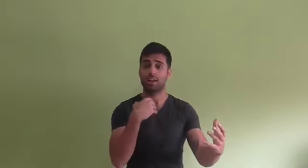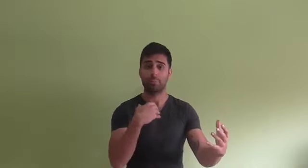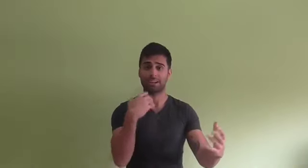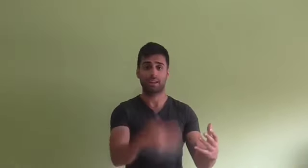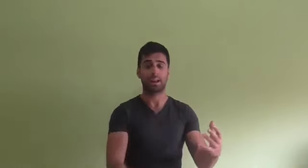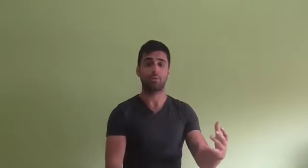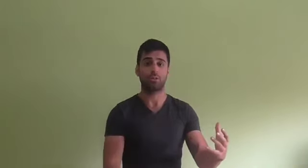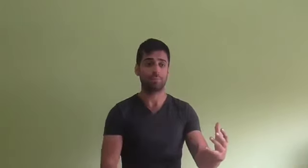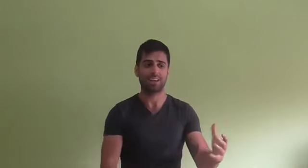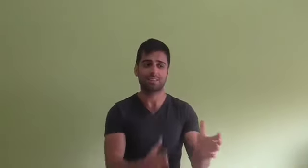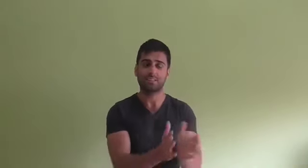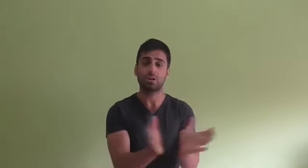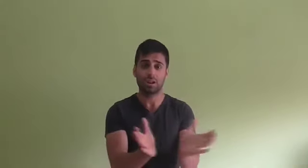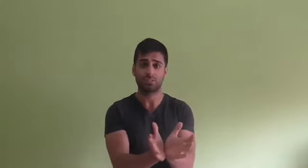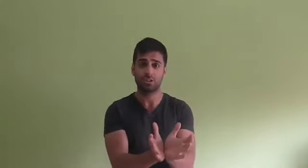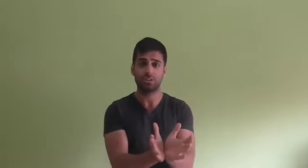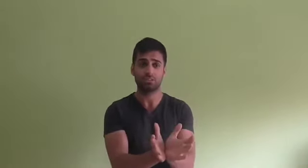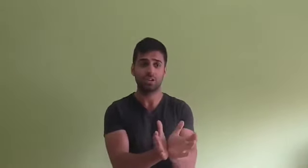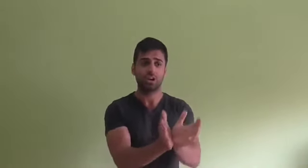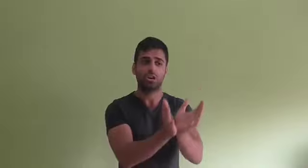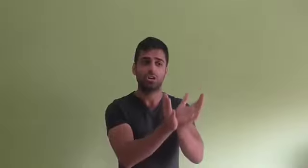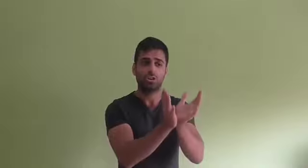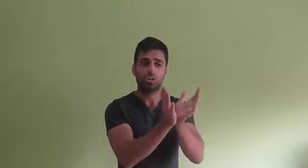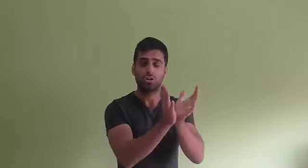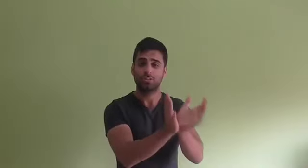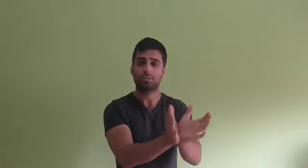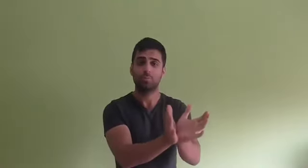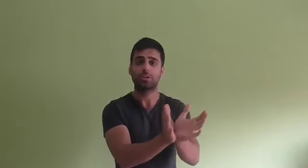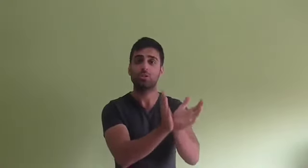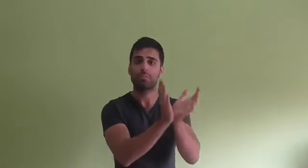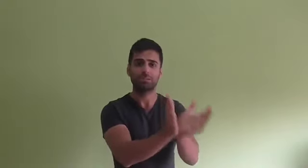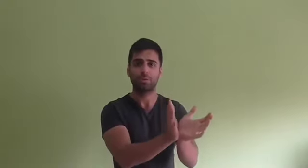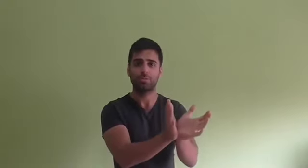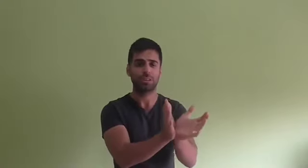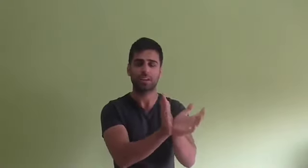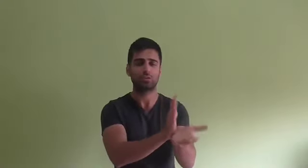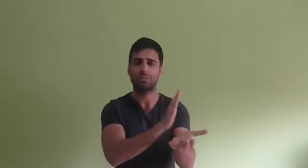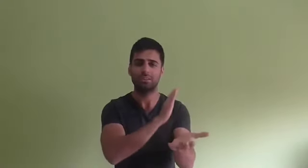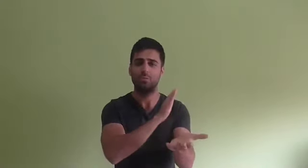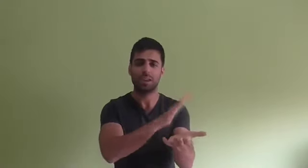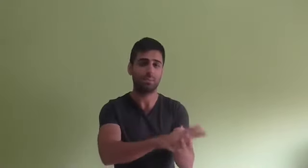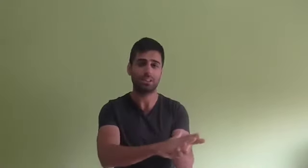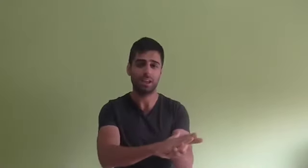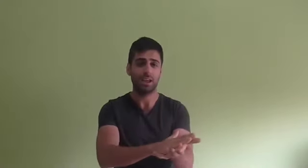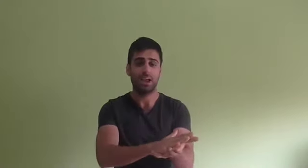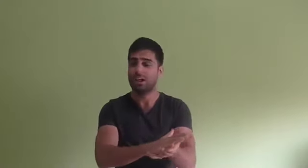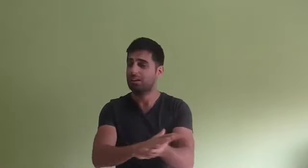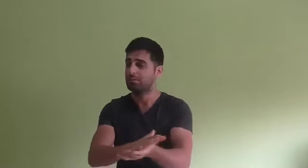quiera practicar la monogamia, necesito relaciones con el sexo opuesto más profundas, que no se basen únicamente en